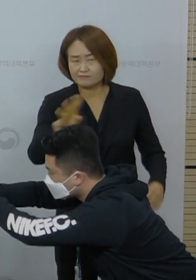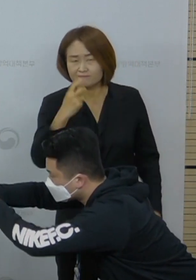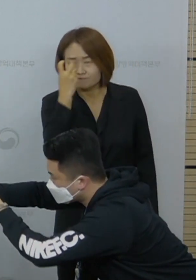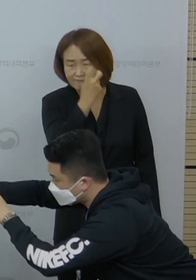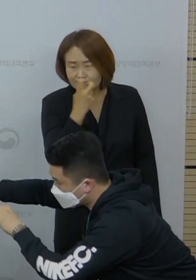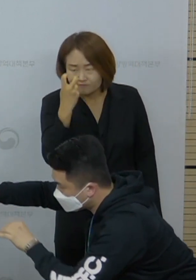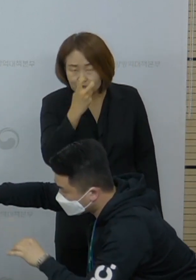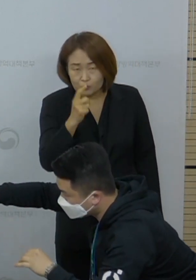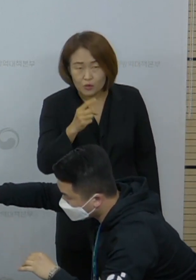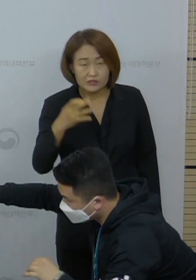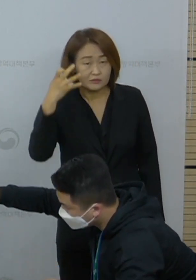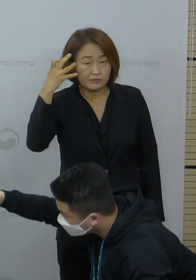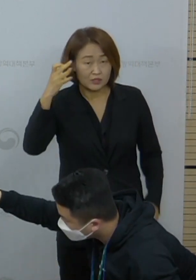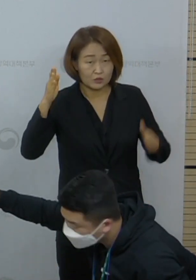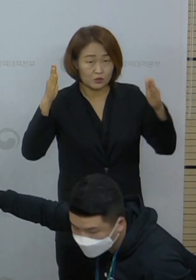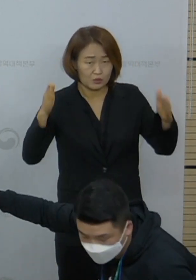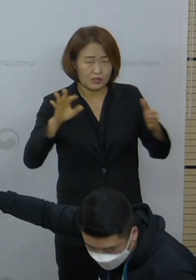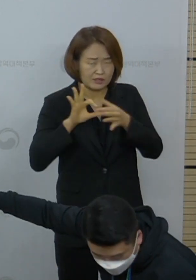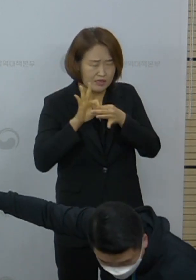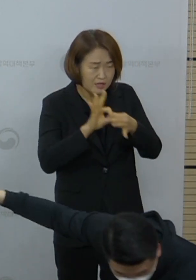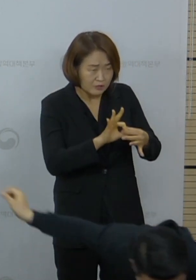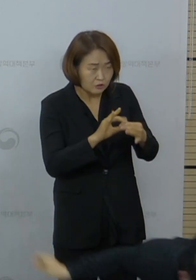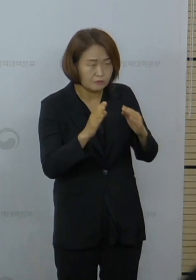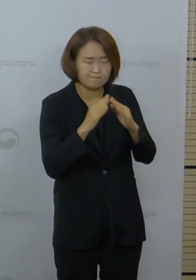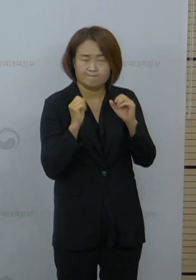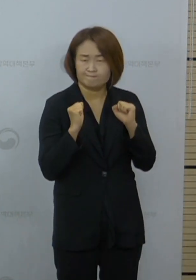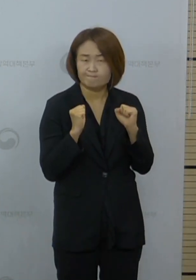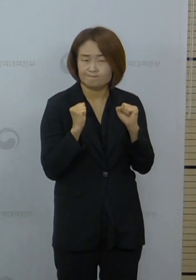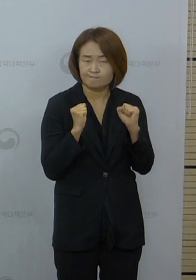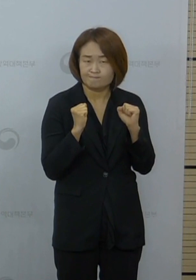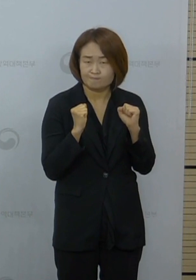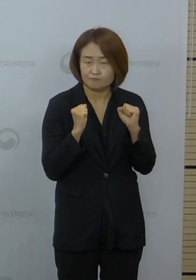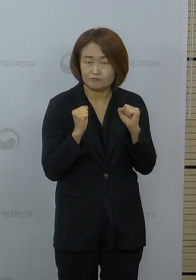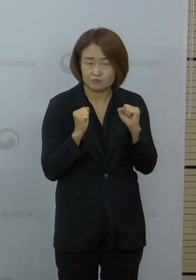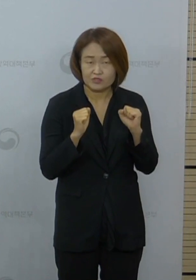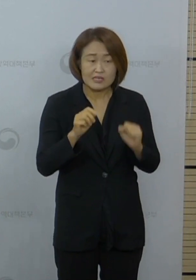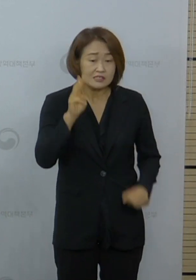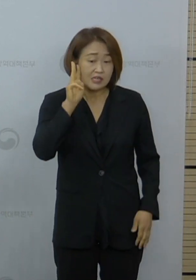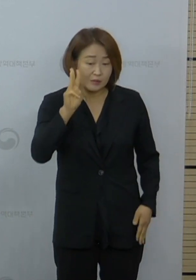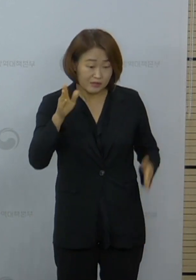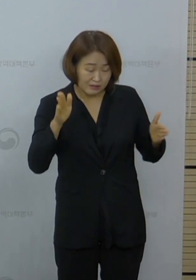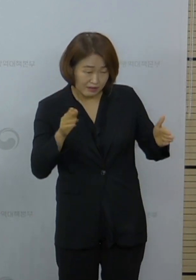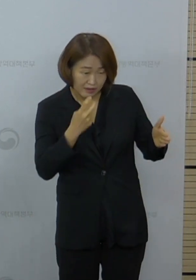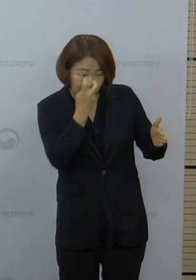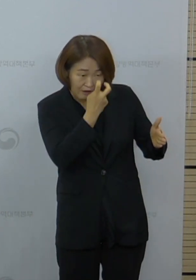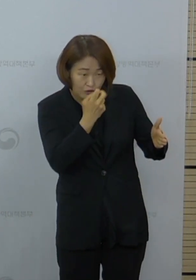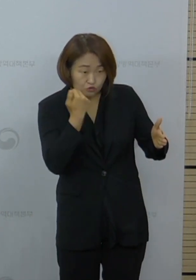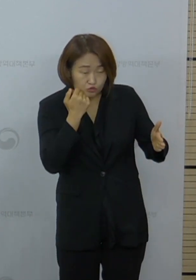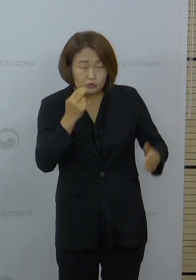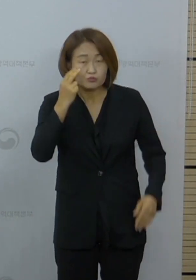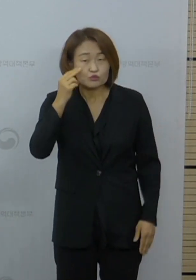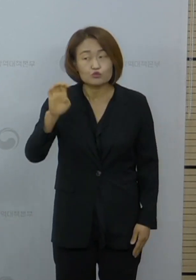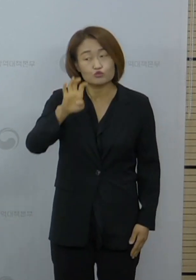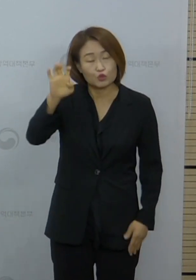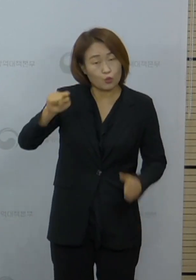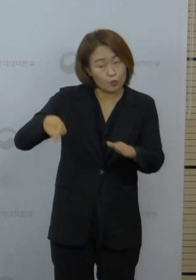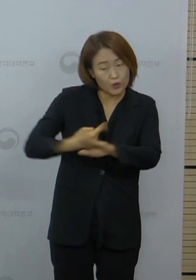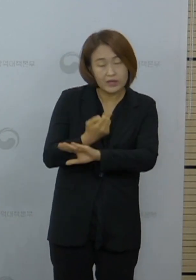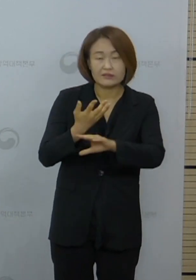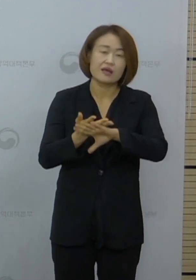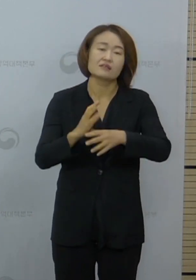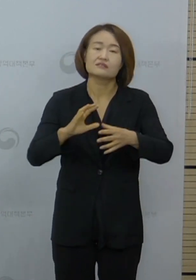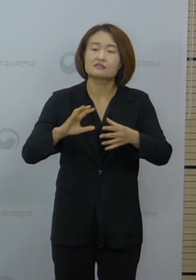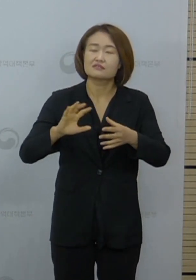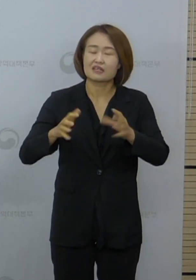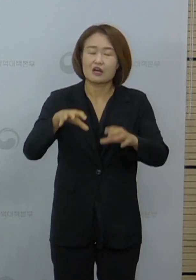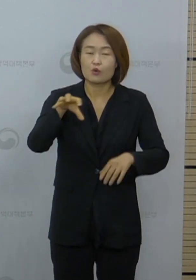자가격리 조치는 계속 유지하면서 기존에 3일 내에 전수검사를 실시하는 미국, 유럽 지역 이외의 다른 지역에